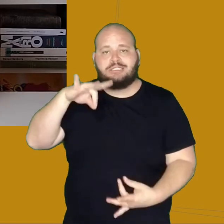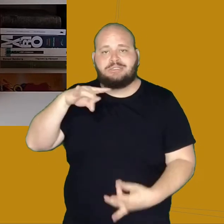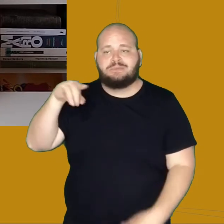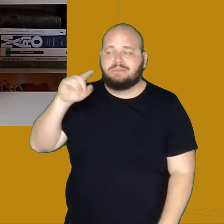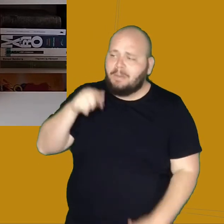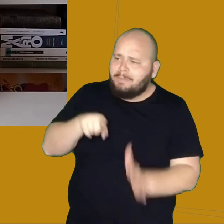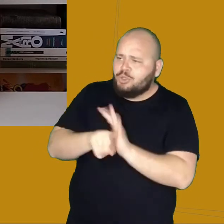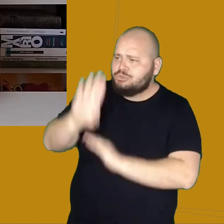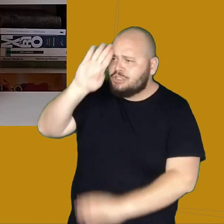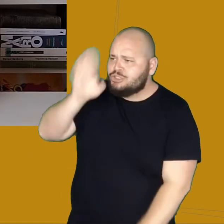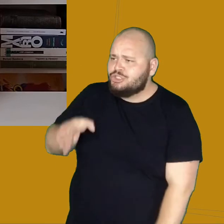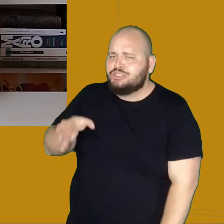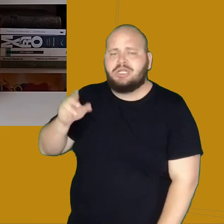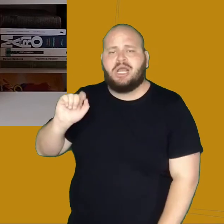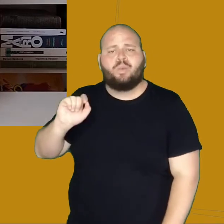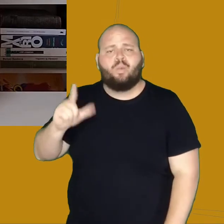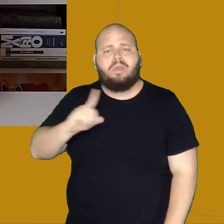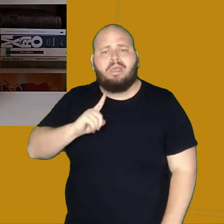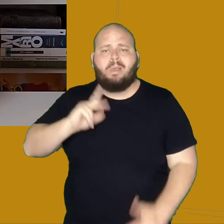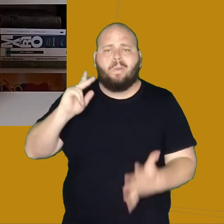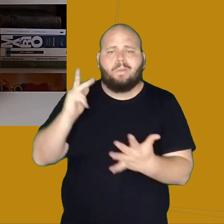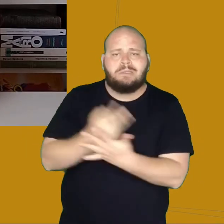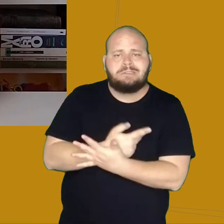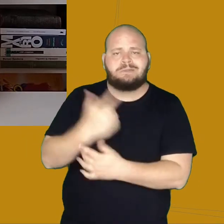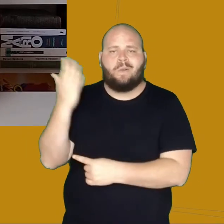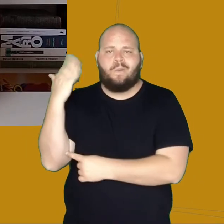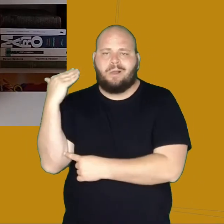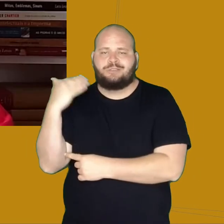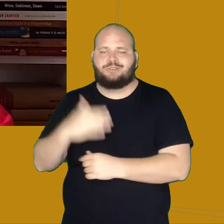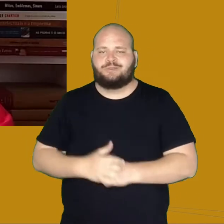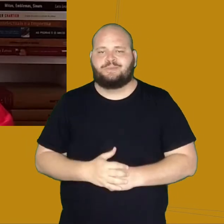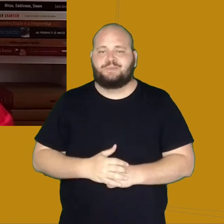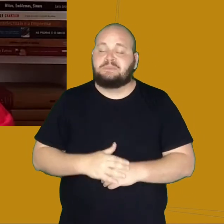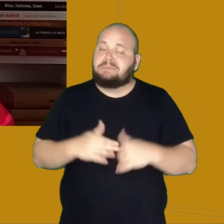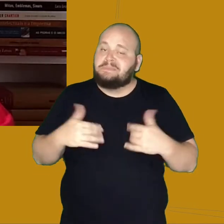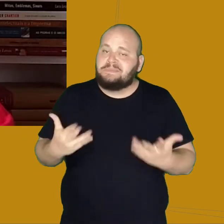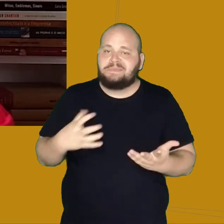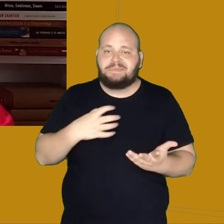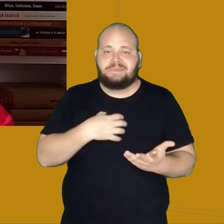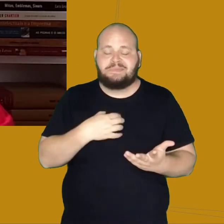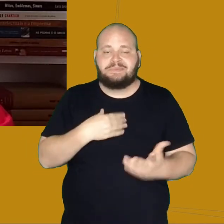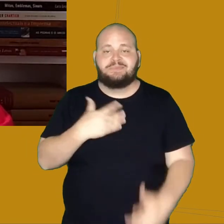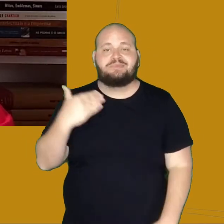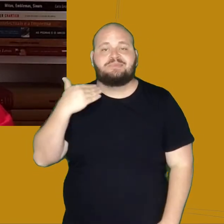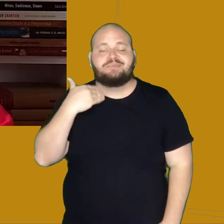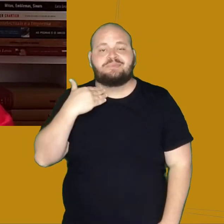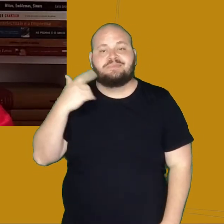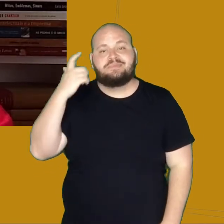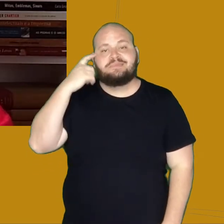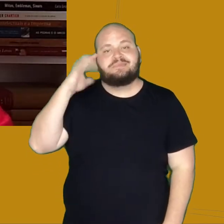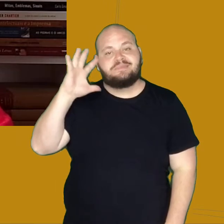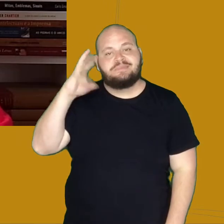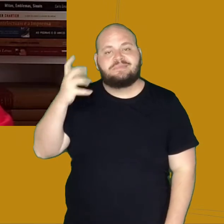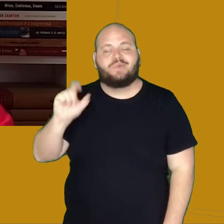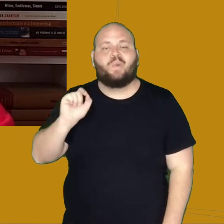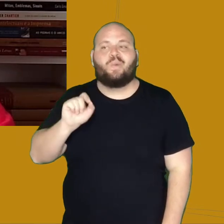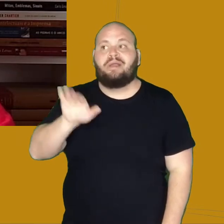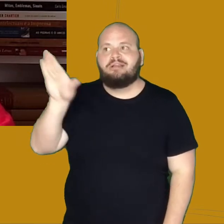diretamente para as pessoas o que de fato aconteceu. Sendo assim, o Desembargador decidiu então evocar o